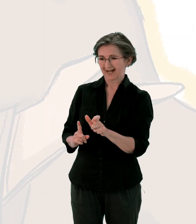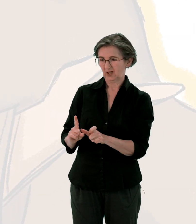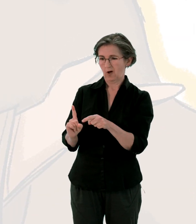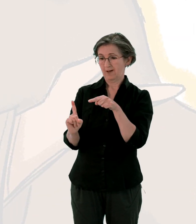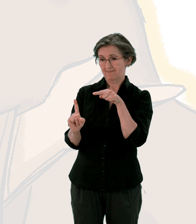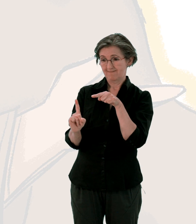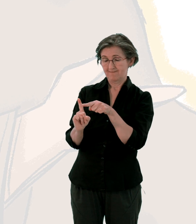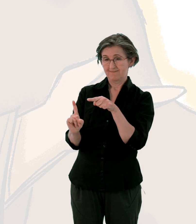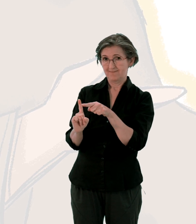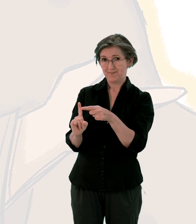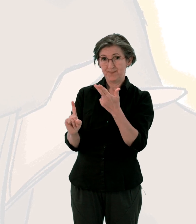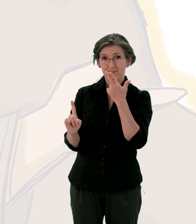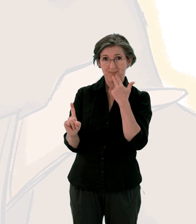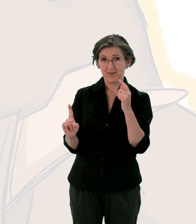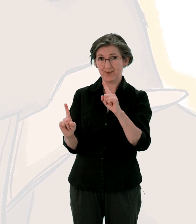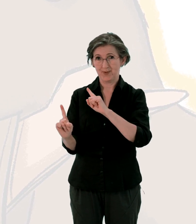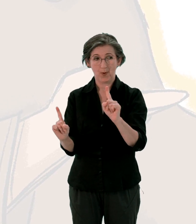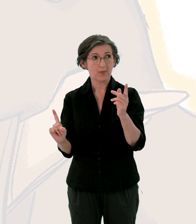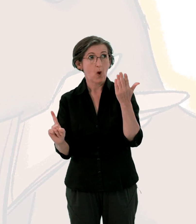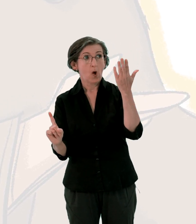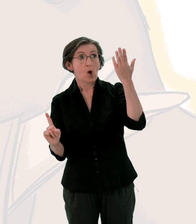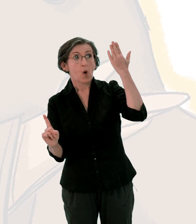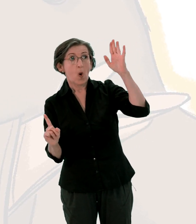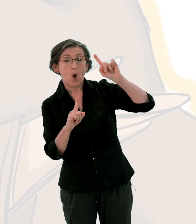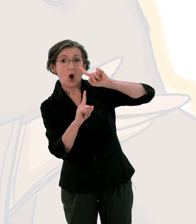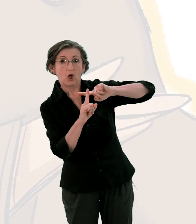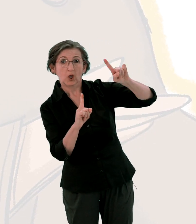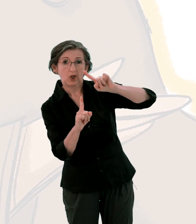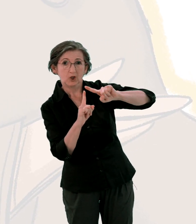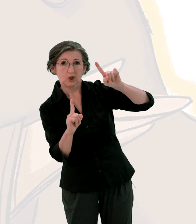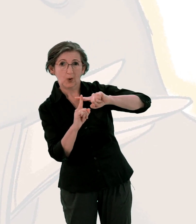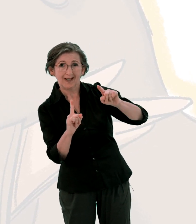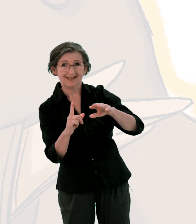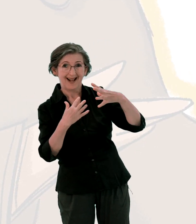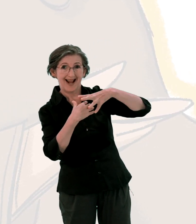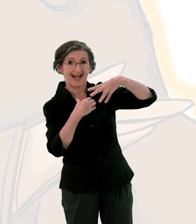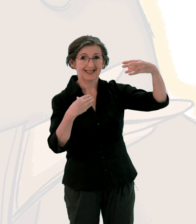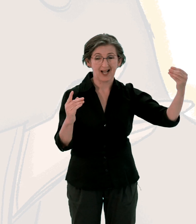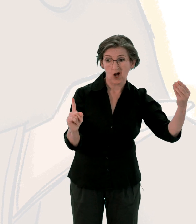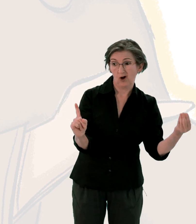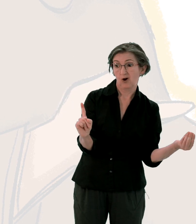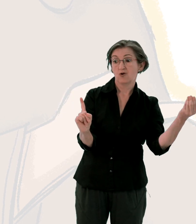Aucune chose de l'extérieur ne peut rendre une personne impure quand elle entre en elle.